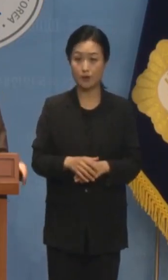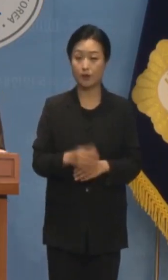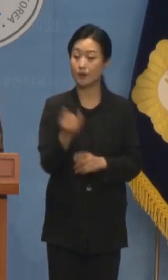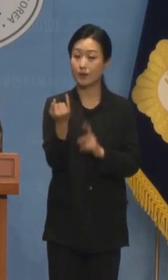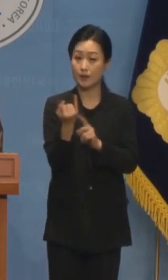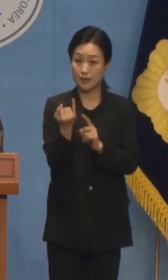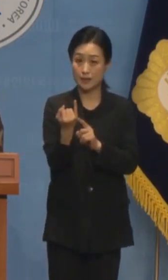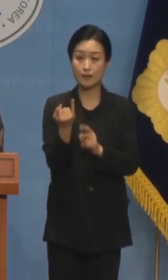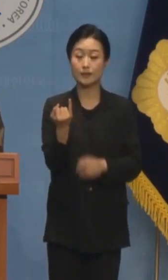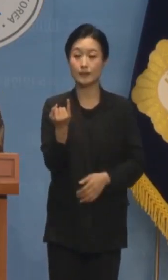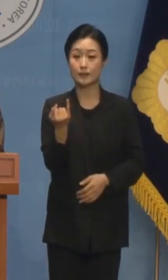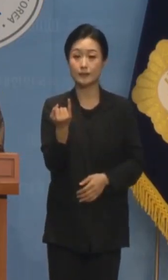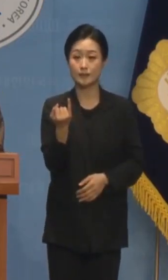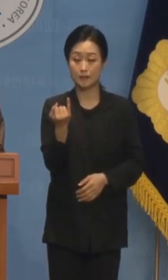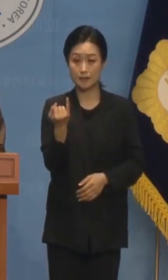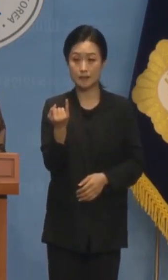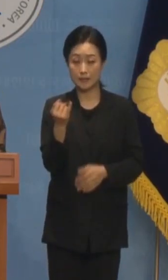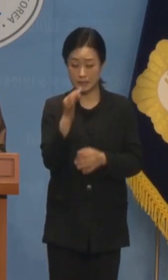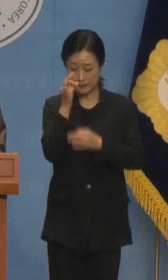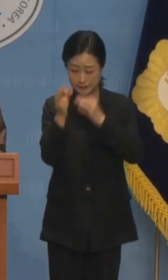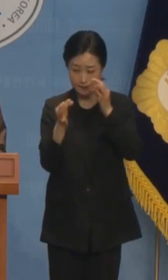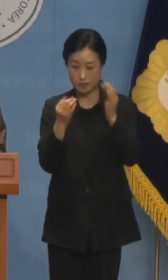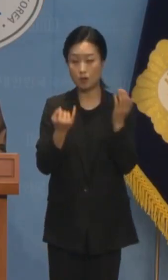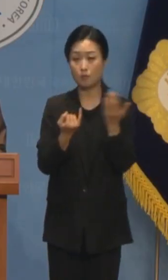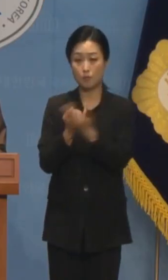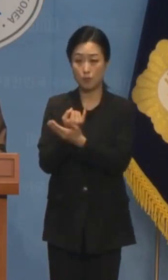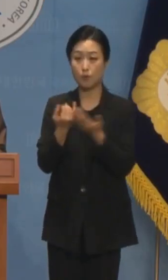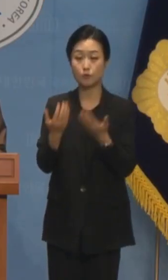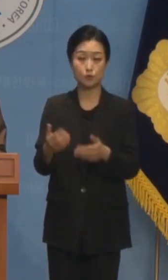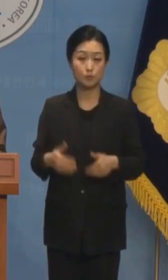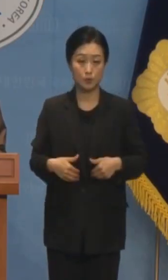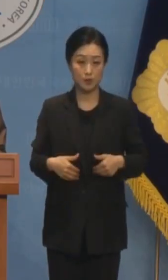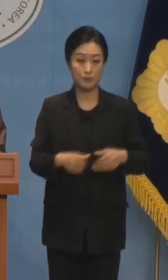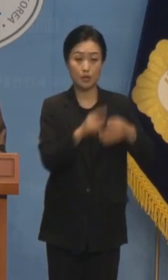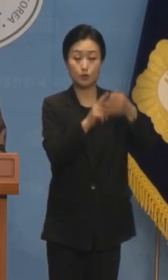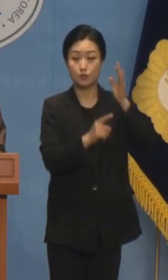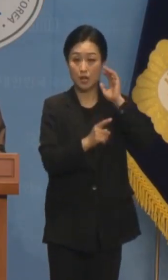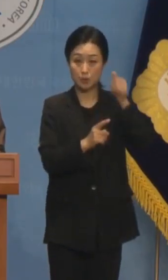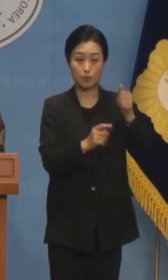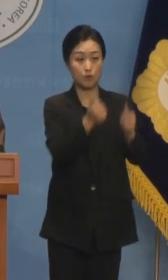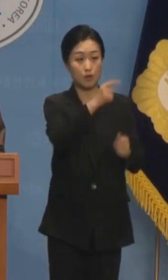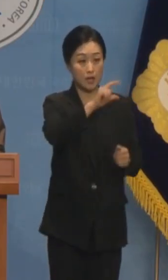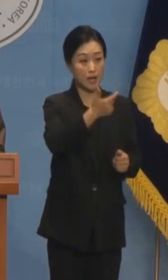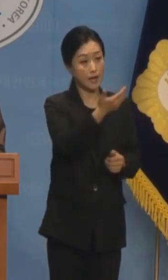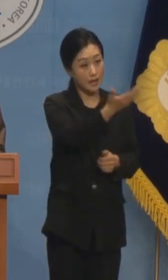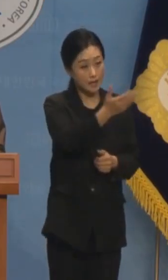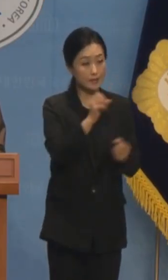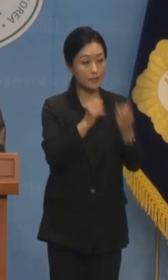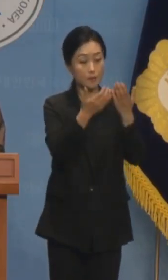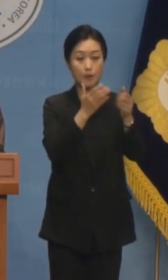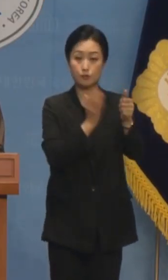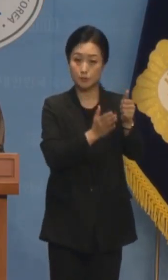호소를 더 이상 외면하지 말고 윤 대통령과 한동훈 대표는 답을 하십시오